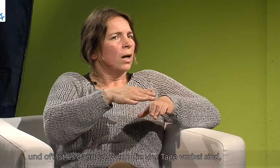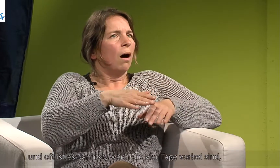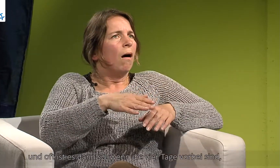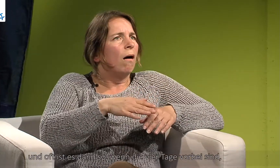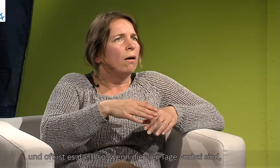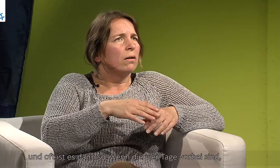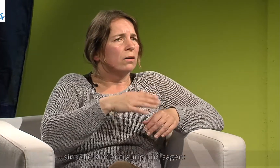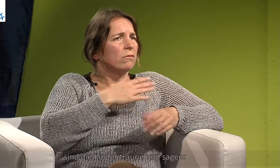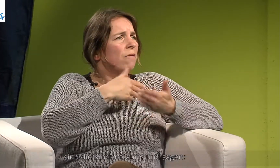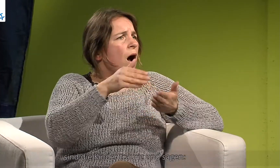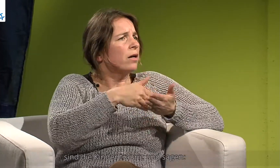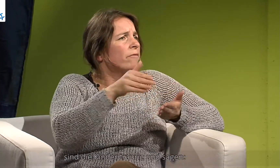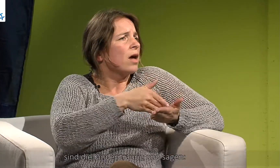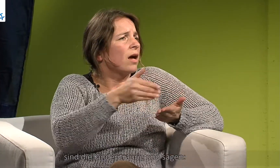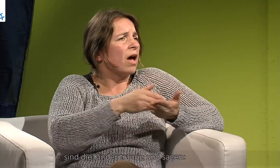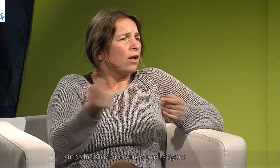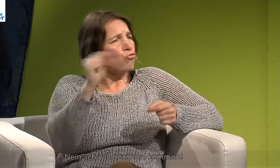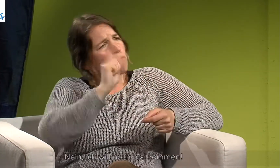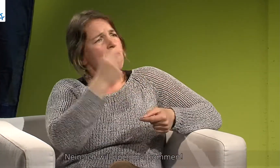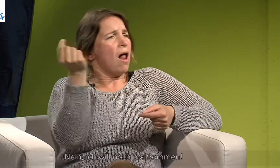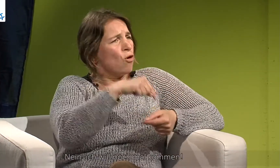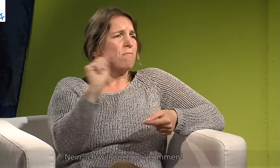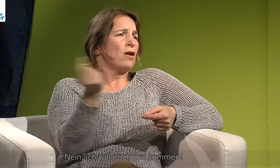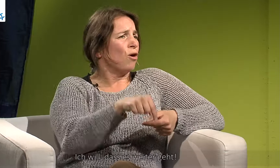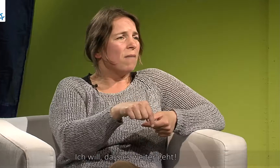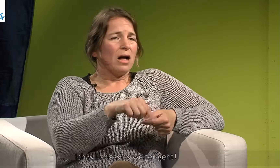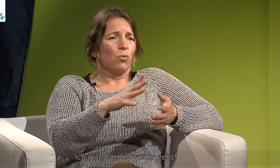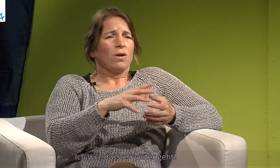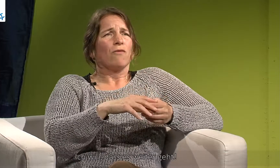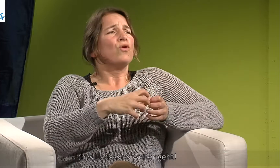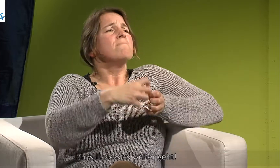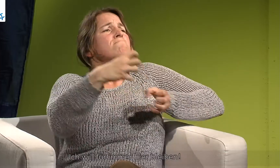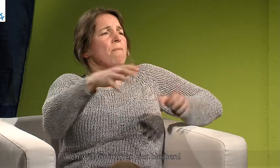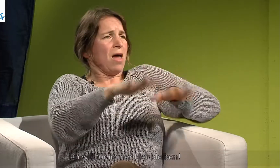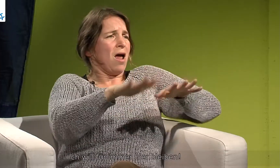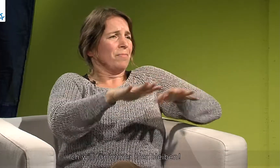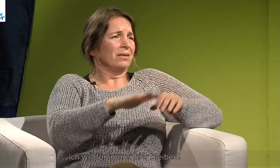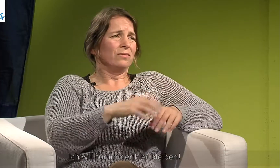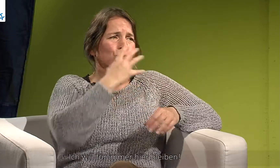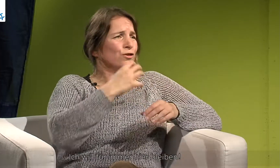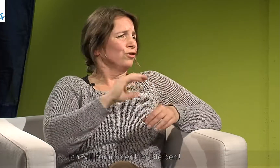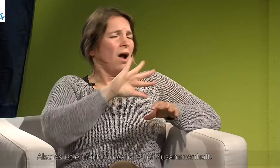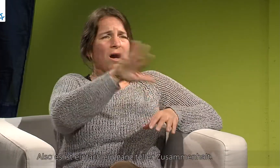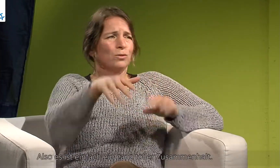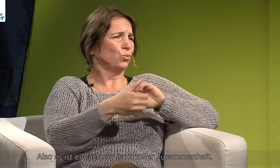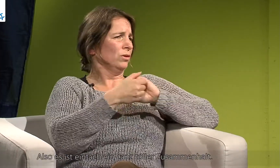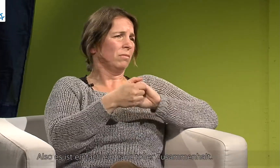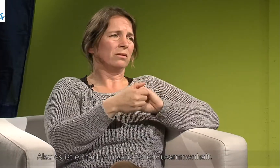vorbei sind, sind die Kinder traurig und sagen, na, ich will nochmal kommen, ich will, dass es weitergeht, ich will für immer hier bleiben. Also es ist einfach ein ganz